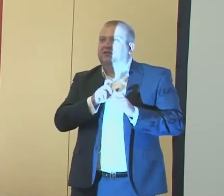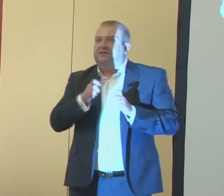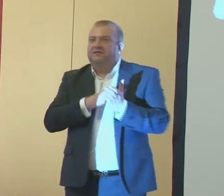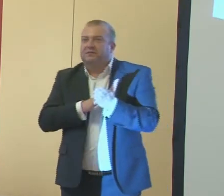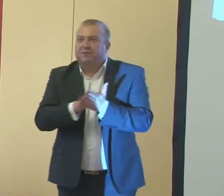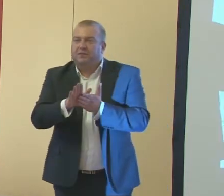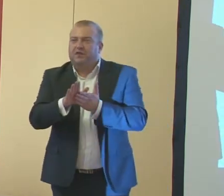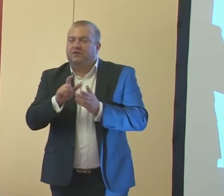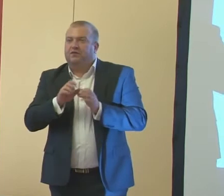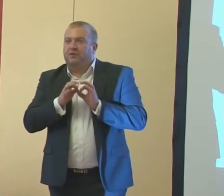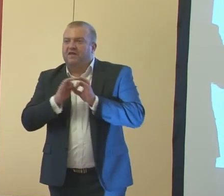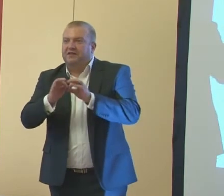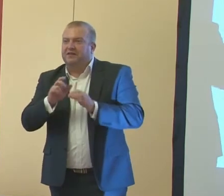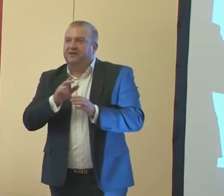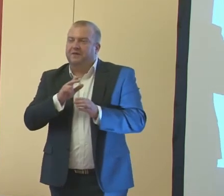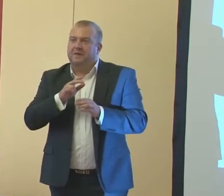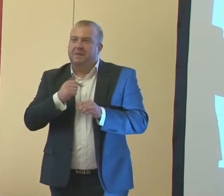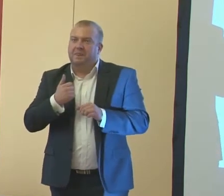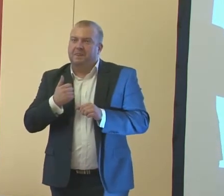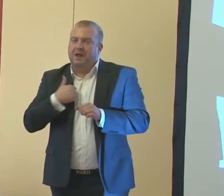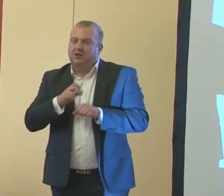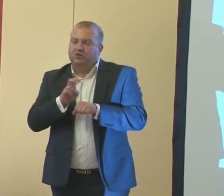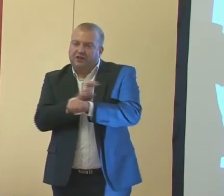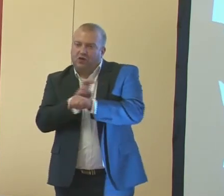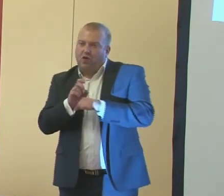te technologie na teren naszej pracy w ośrodku,